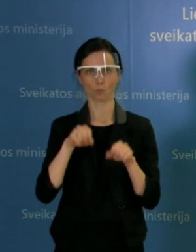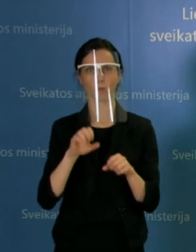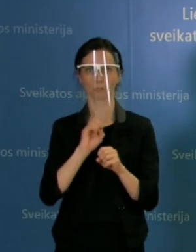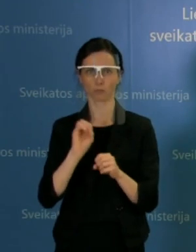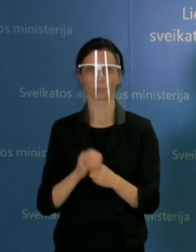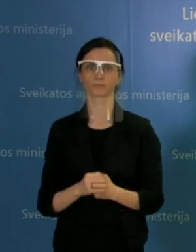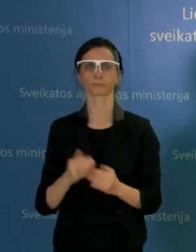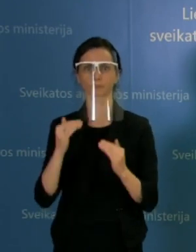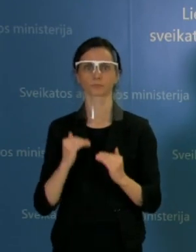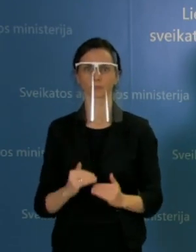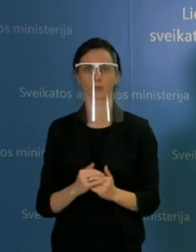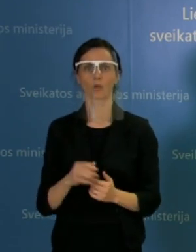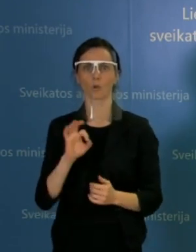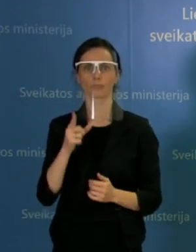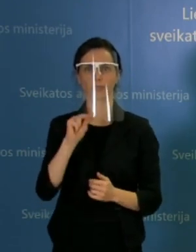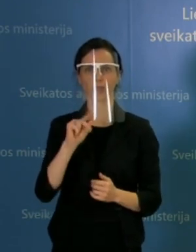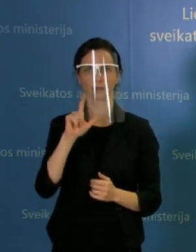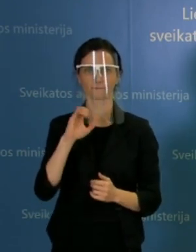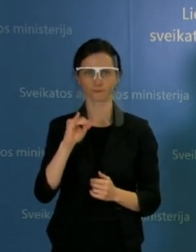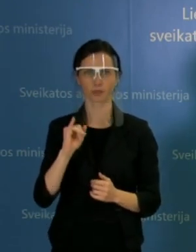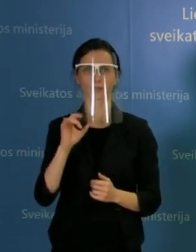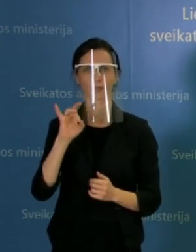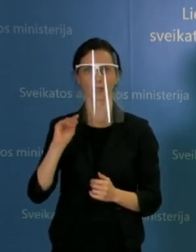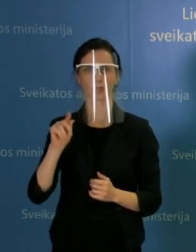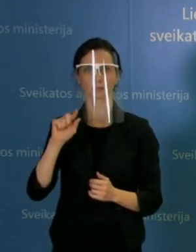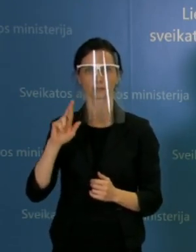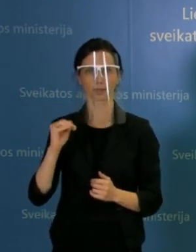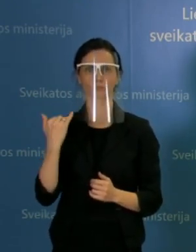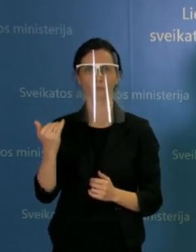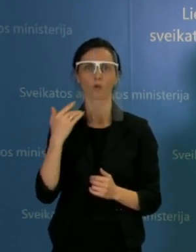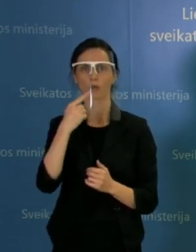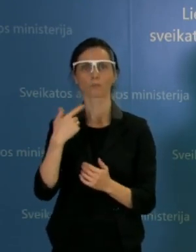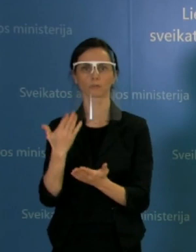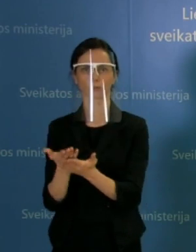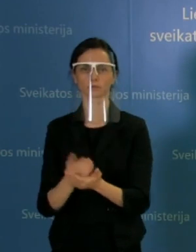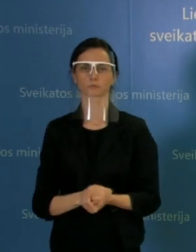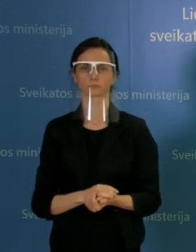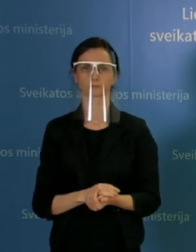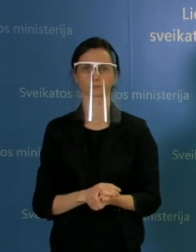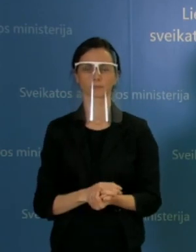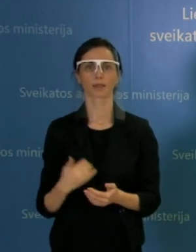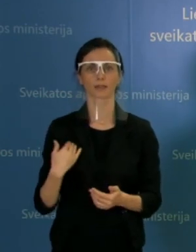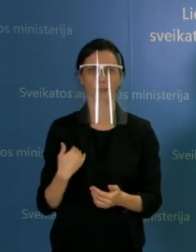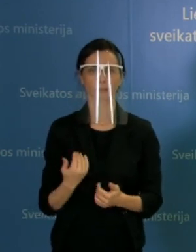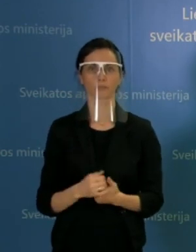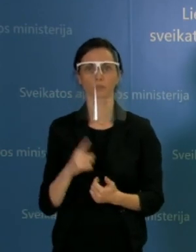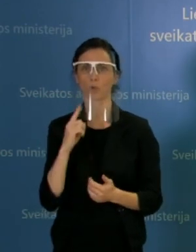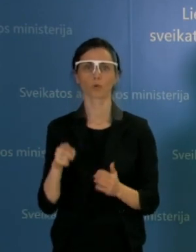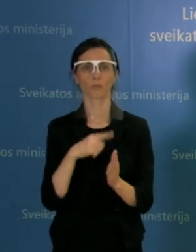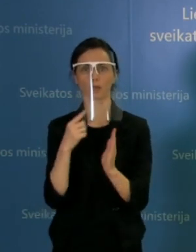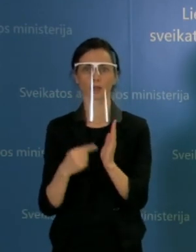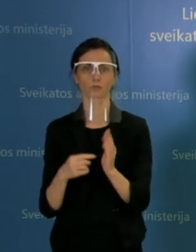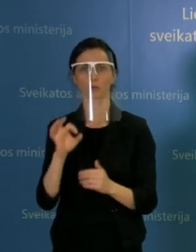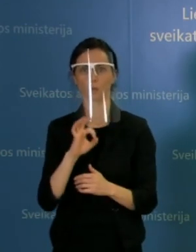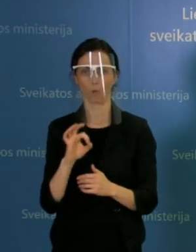Aš prie naujienų portalo Delfi, labadiena Giedra ir jūsų klausimas. Labadiena, noriu paklausti, kokia yra situacija